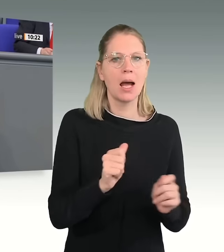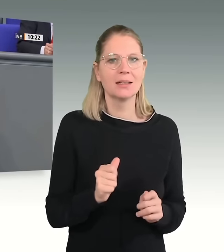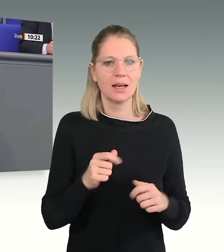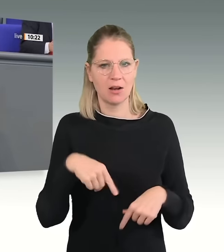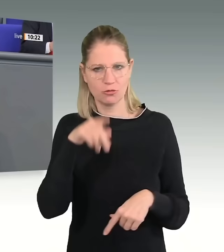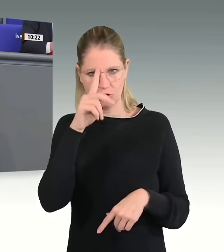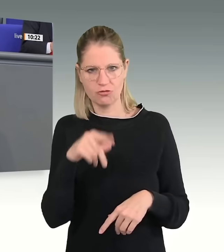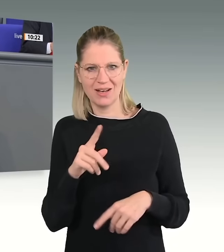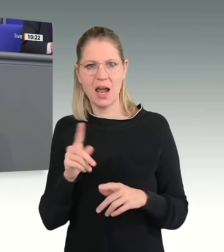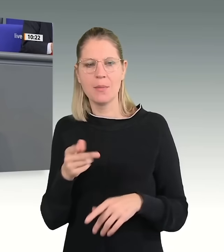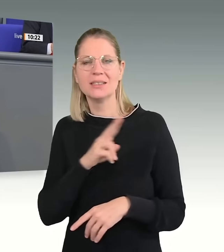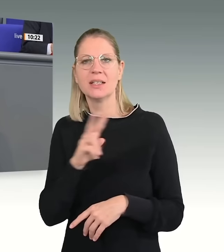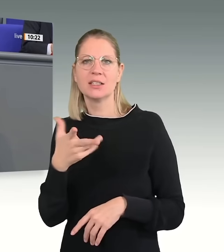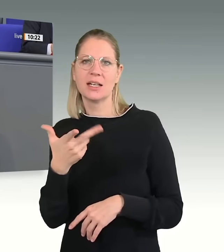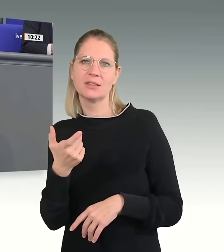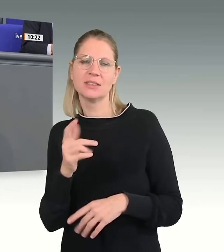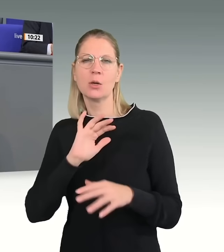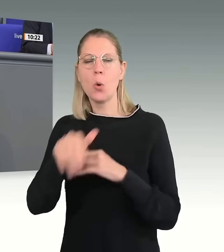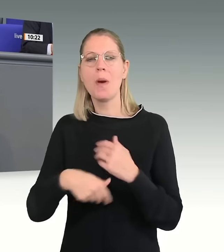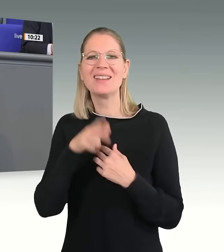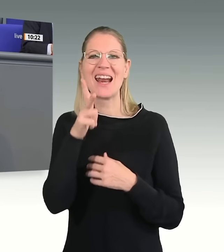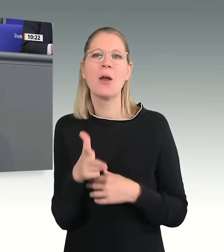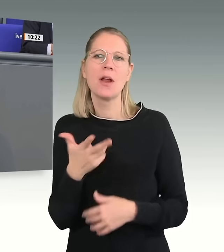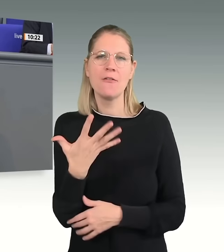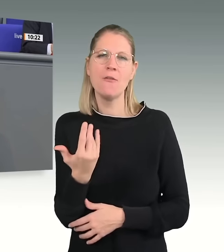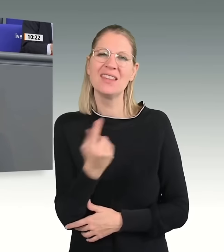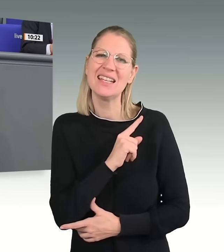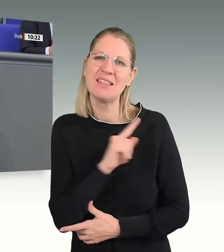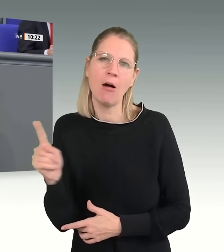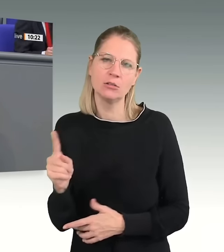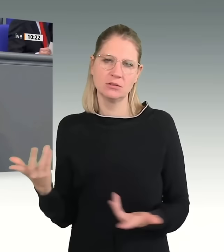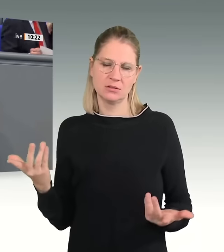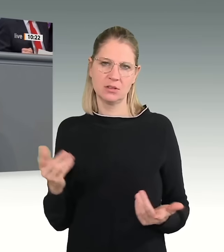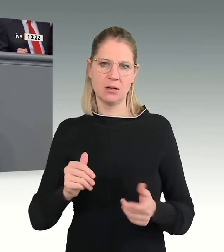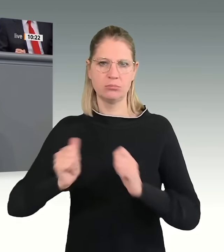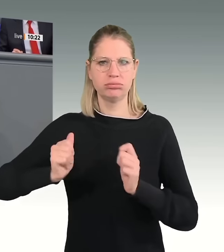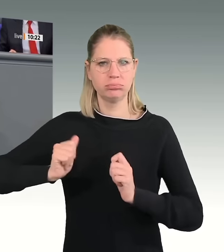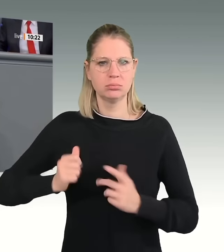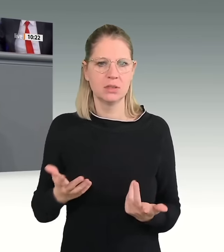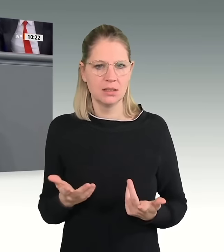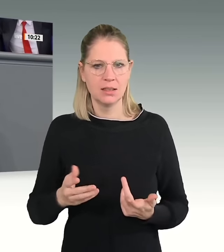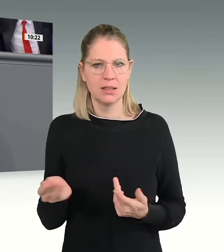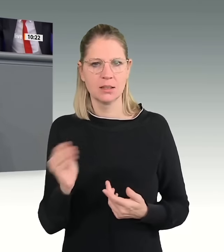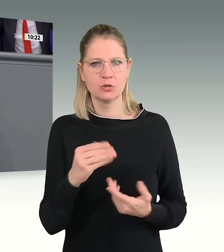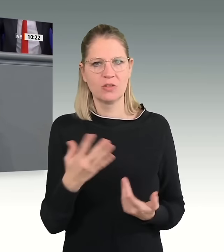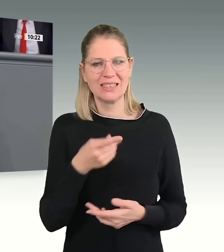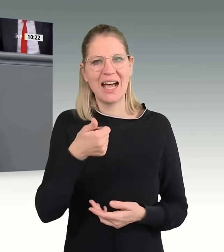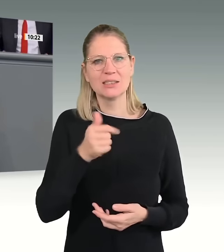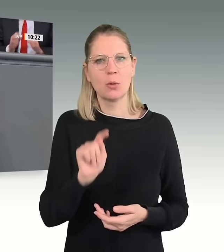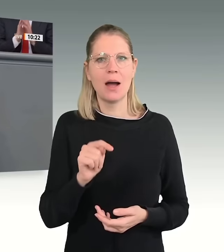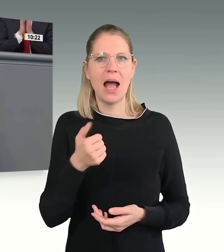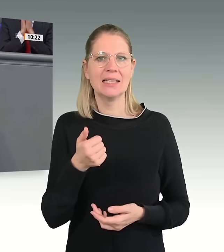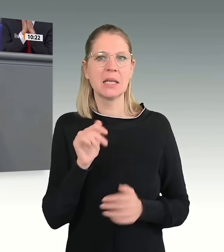über 350.000. Dazu kommen noch 1,1 Millionen